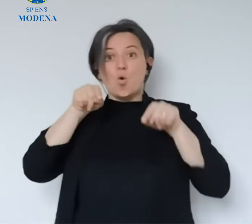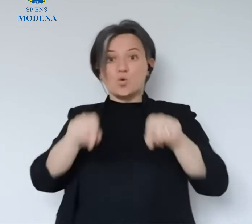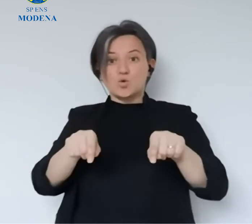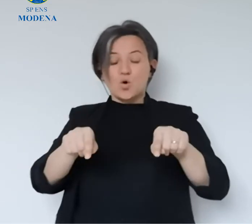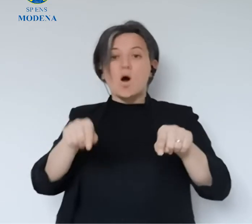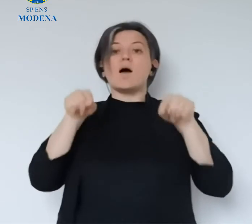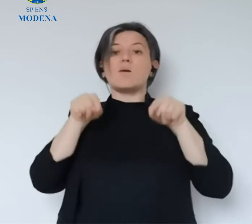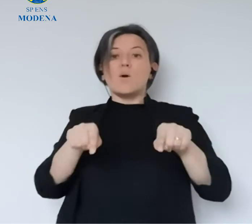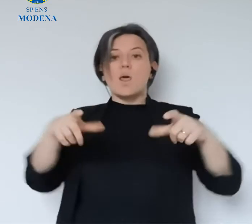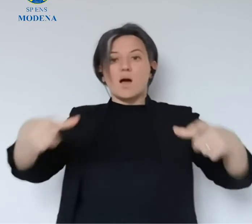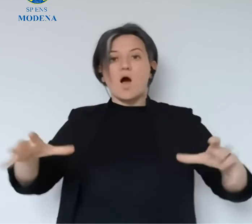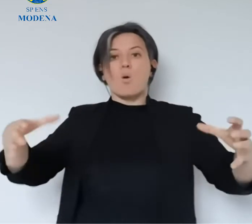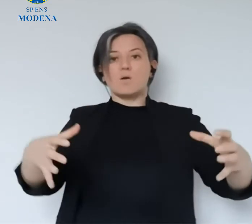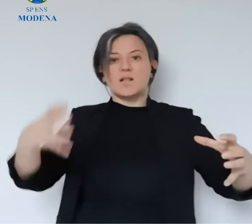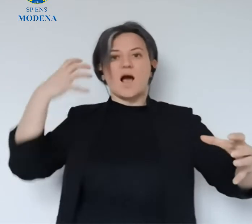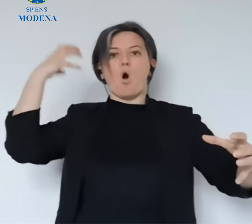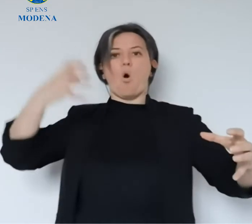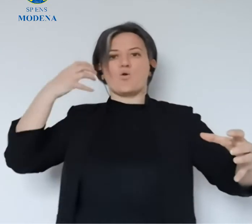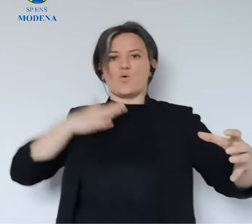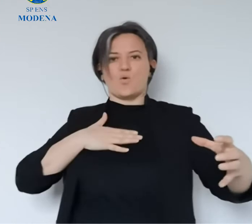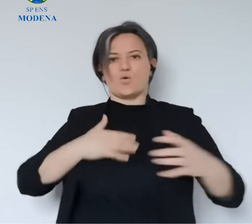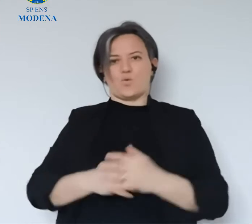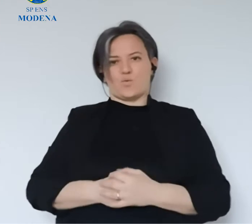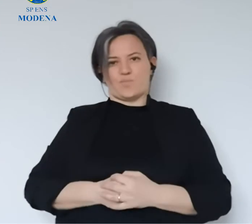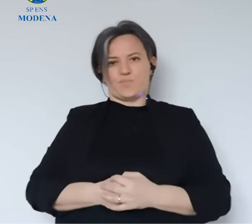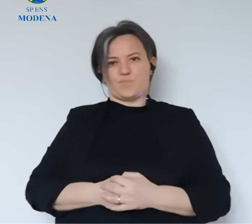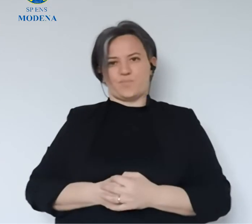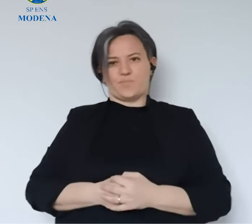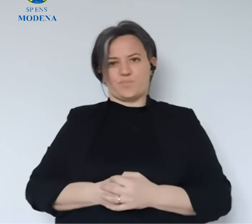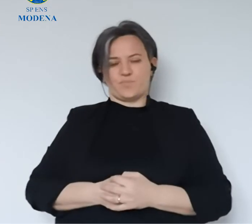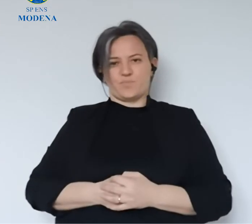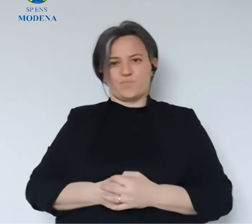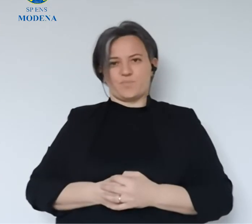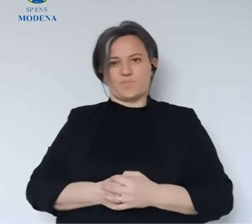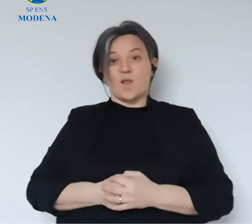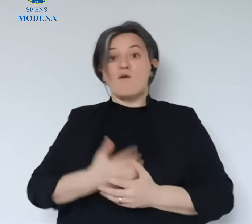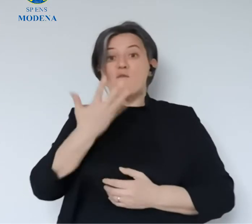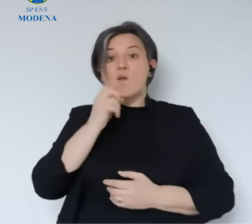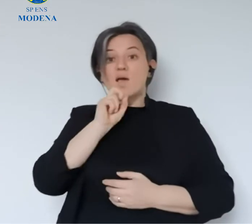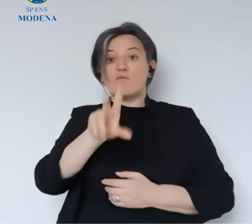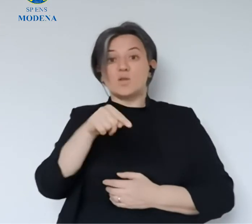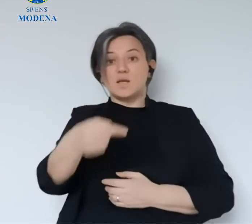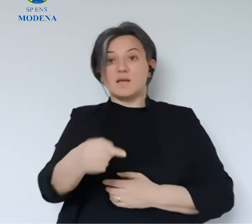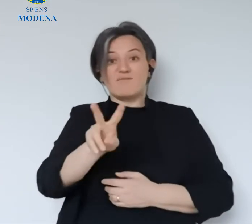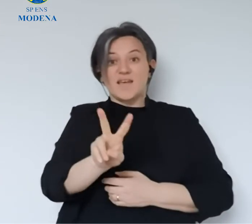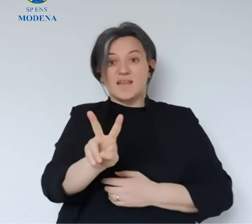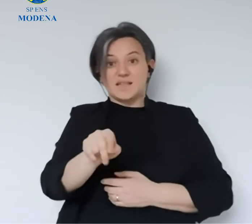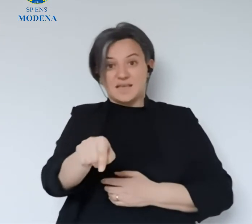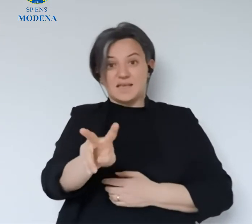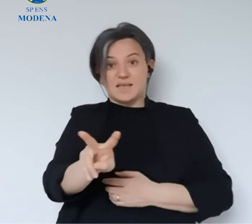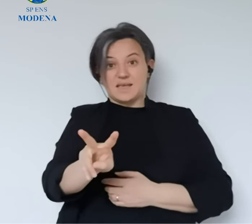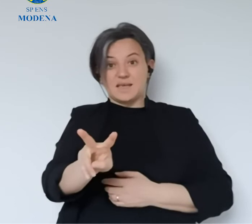città. È la Carpi che conosco io e della Carpi di cui vado anche estremamente orgoglioso.